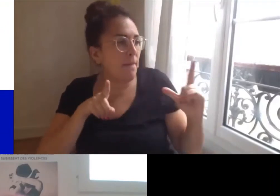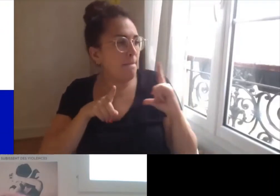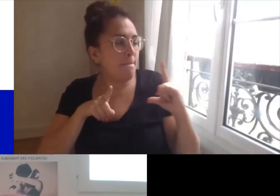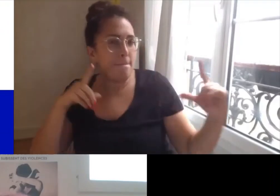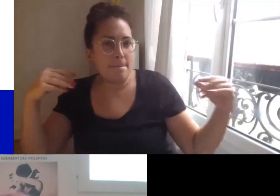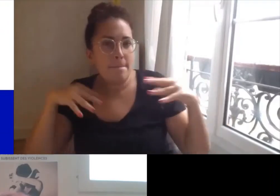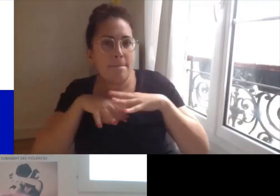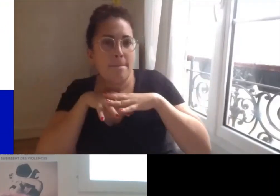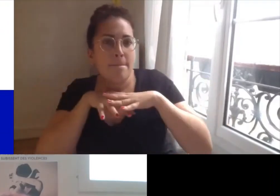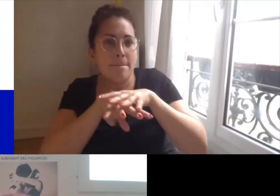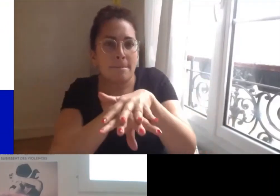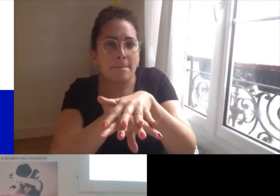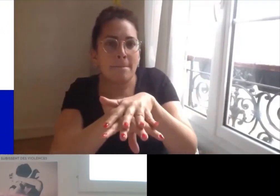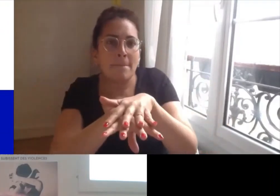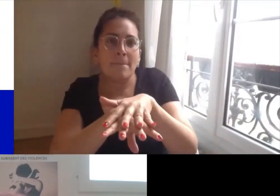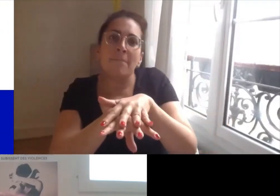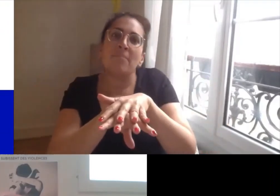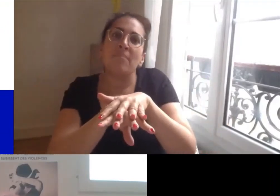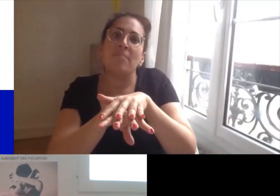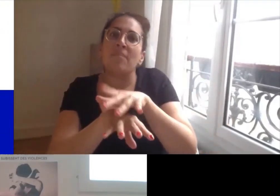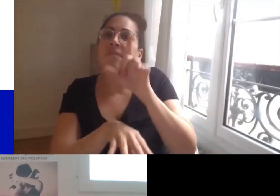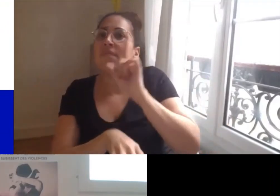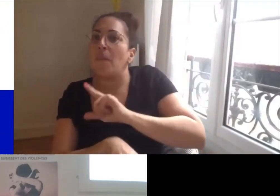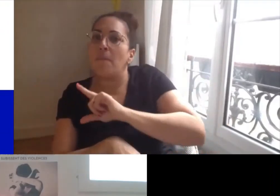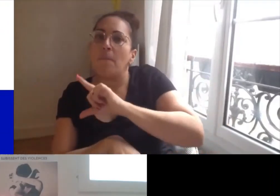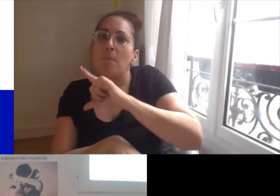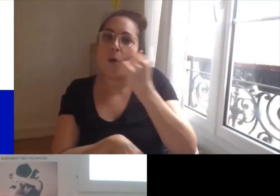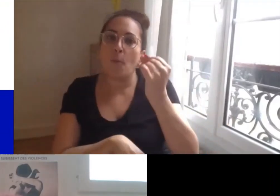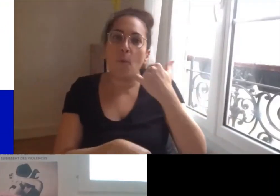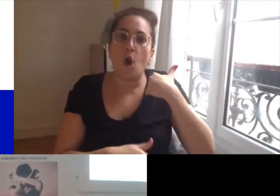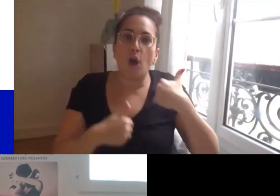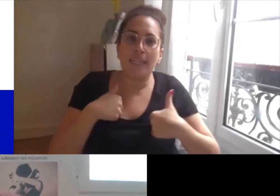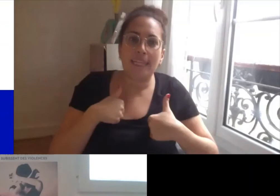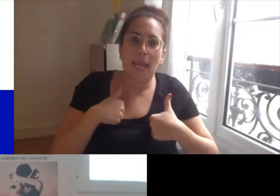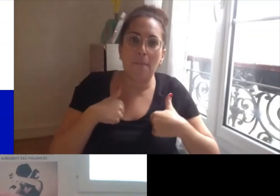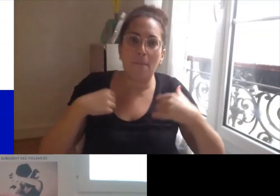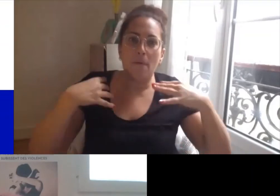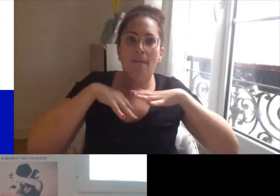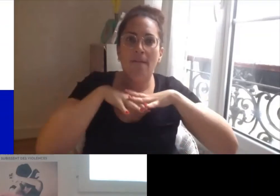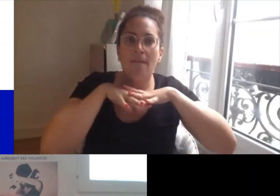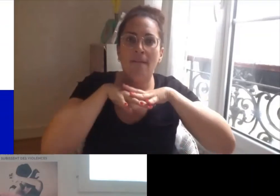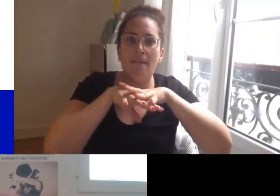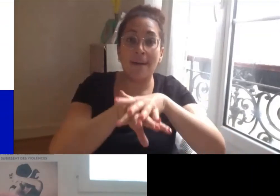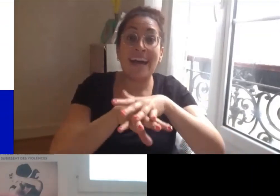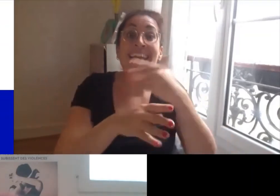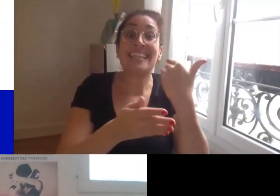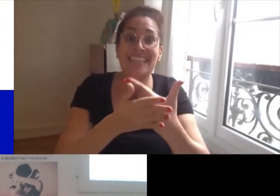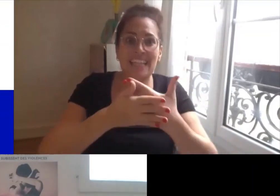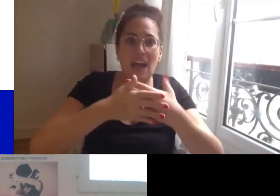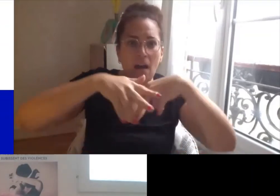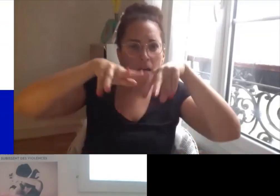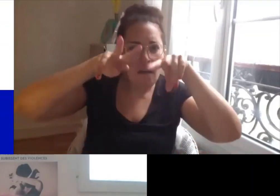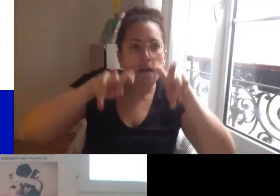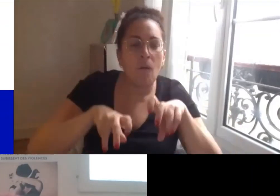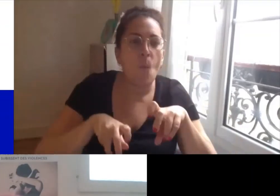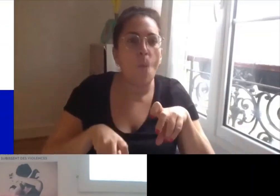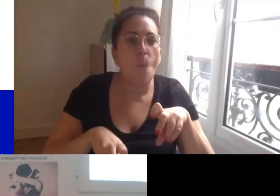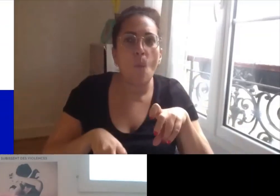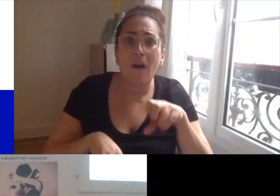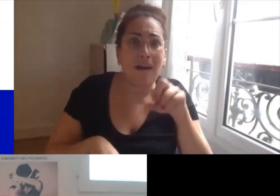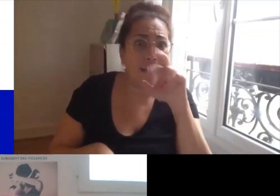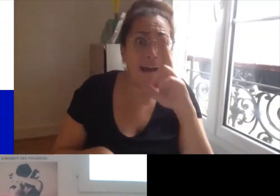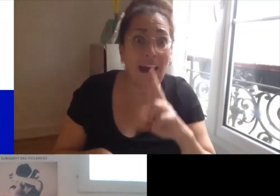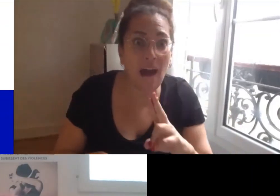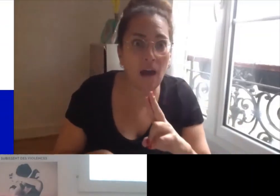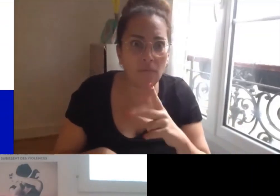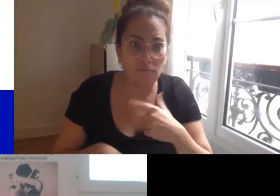et handicap qui est vraiment quelque chose qui est très très peu étudié et c'est pour ça qu'on a tenu vraiment à s'inscrire dans cette démarche et dans